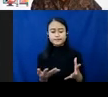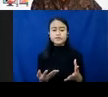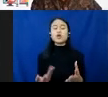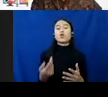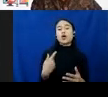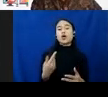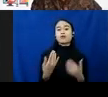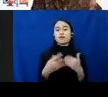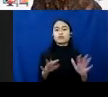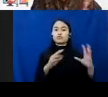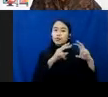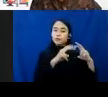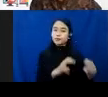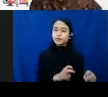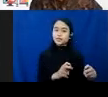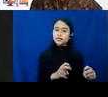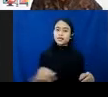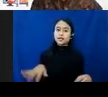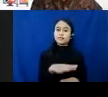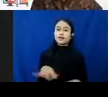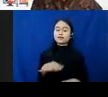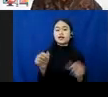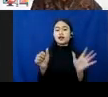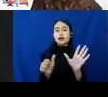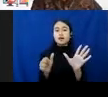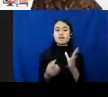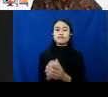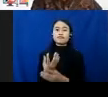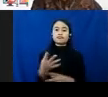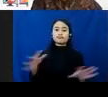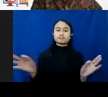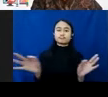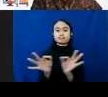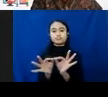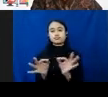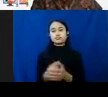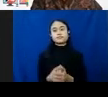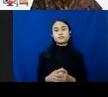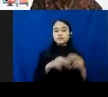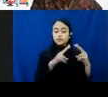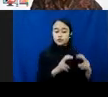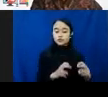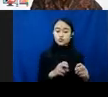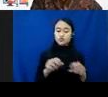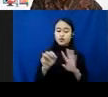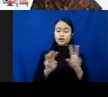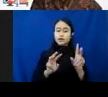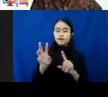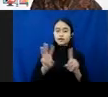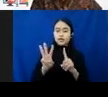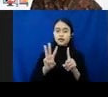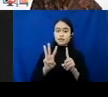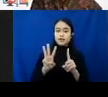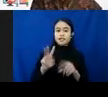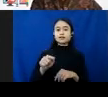berdasarkan 6 pendekatan yang dikembangkan oleh WeProtect tadi. Survei di 13 provinsi penggunaan